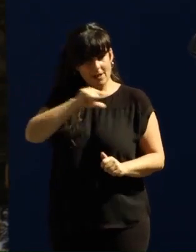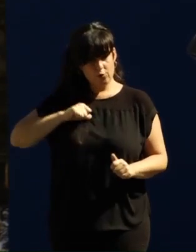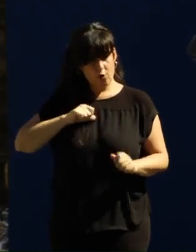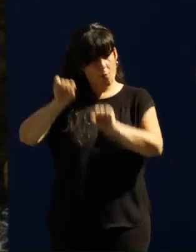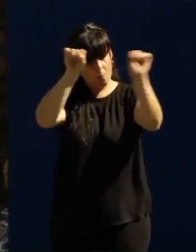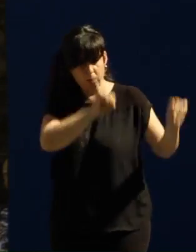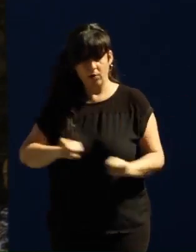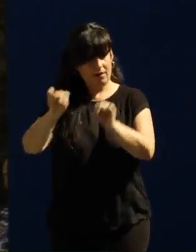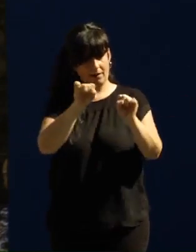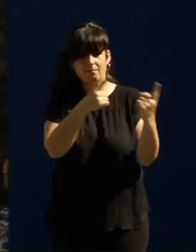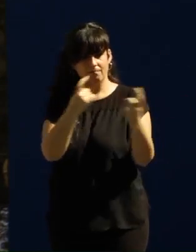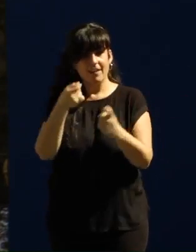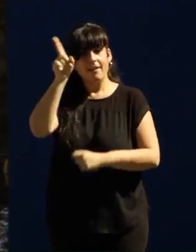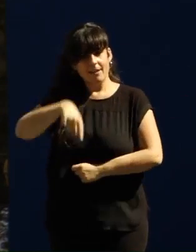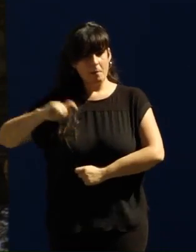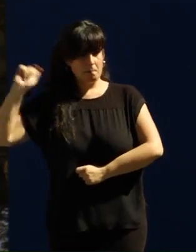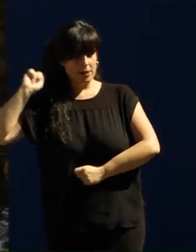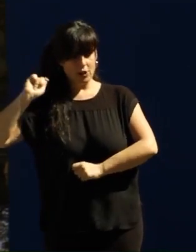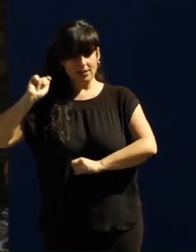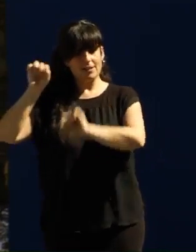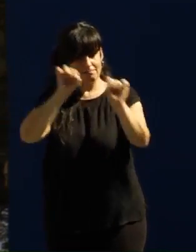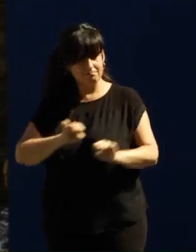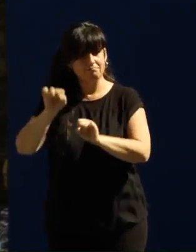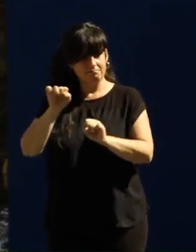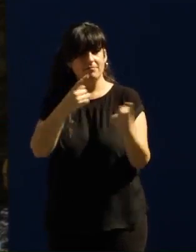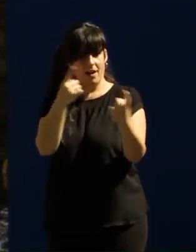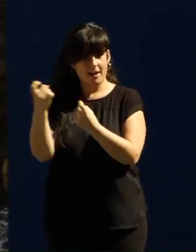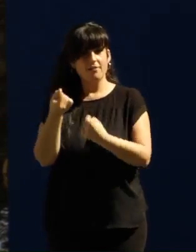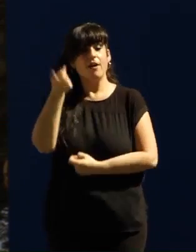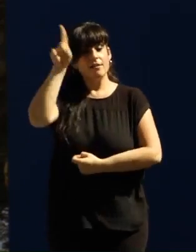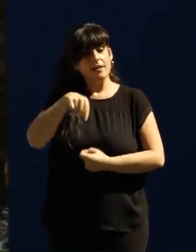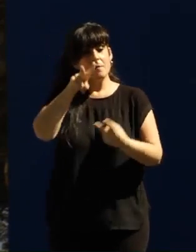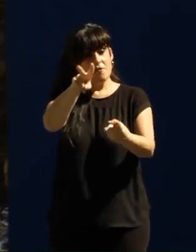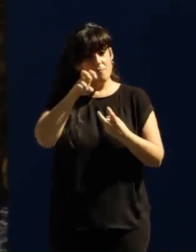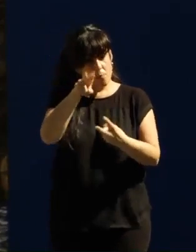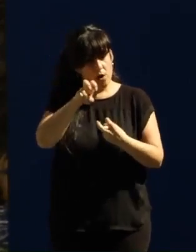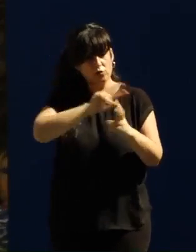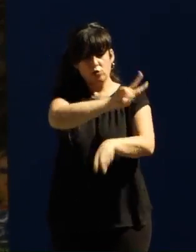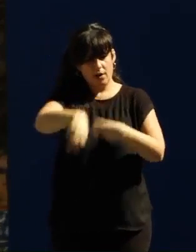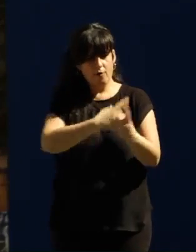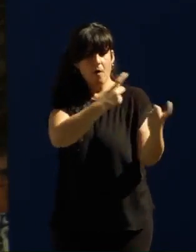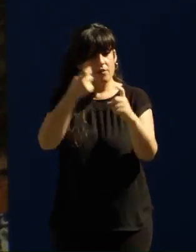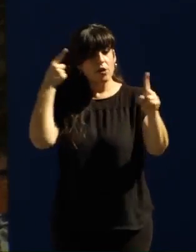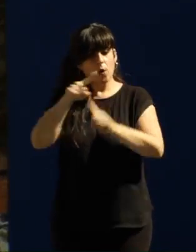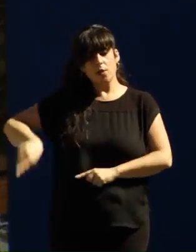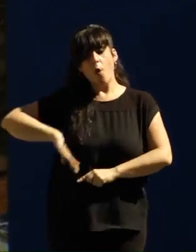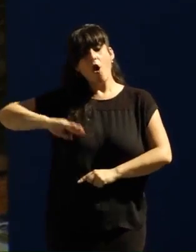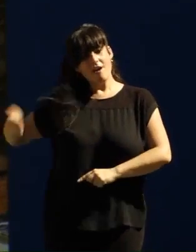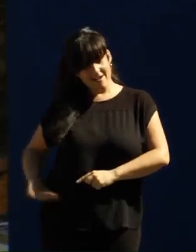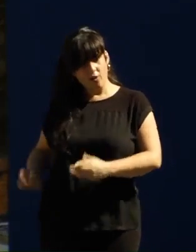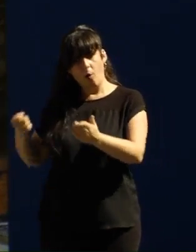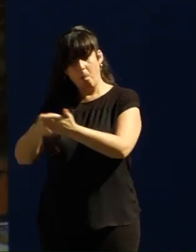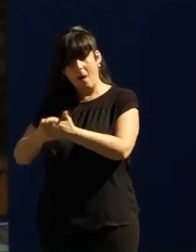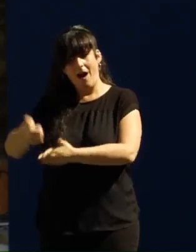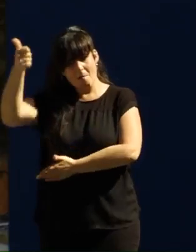es imprescindible blindar a los pensionistas y es imprescindible una reforma fiscal para los que más tienen, paguen un poquito más y la gente